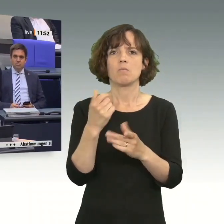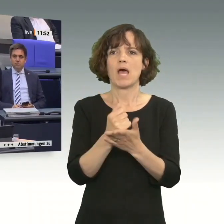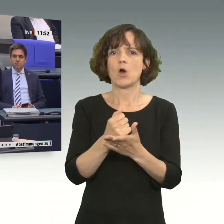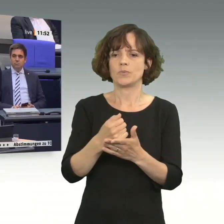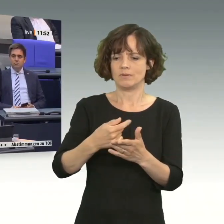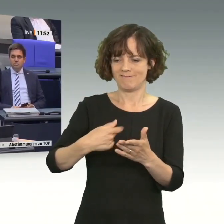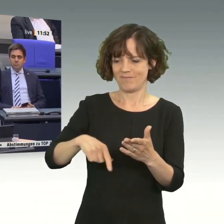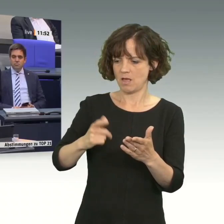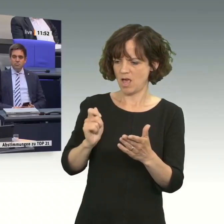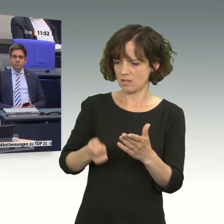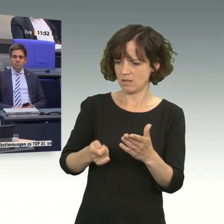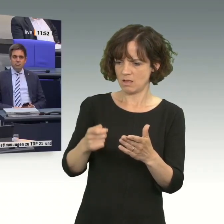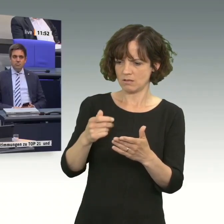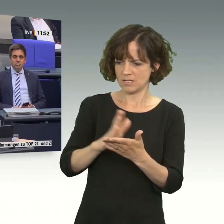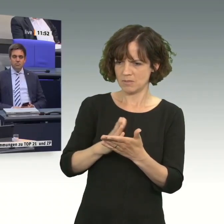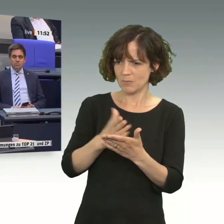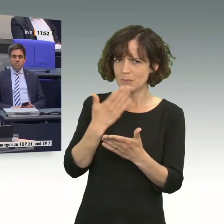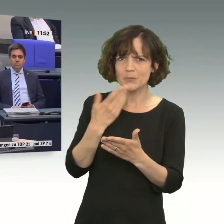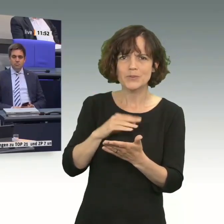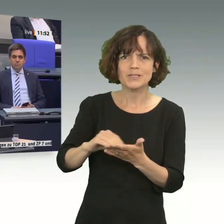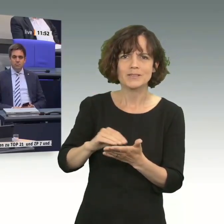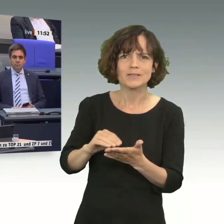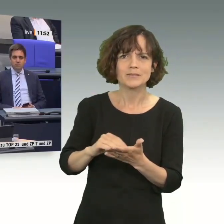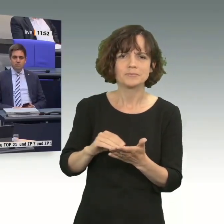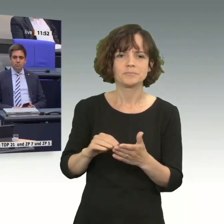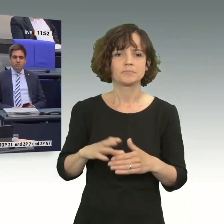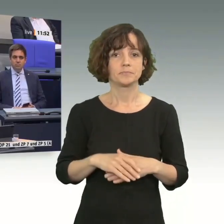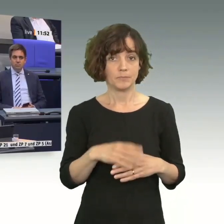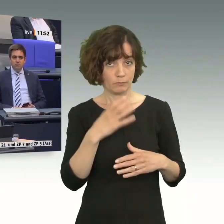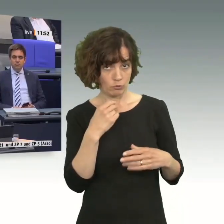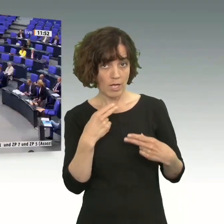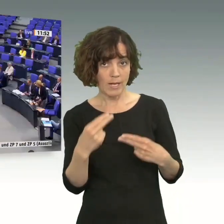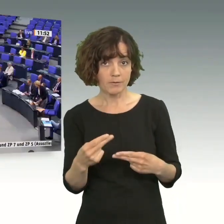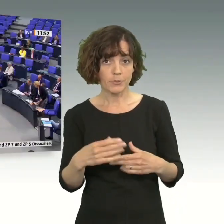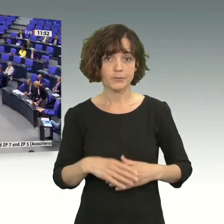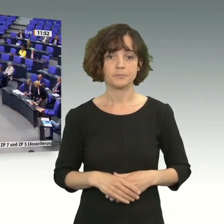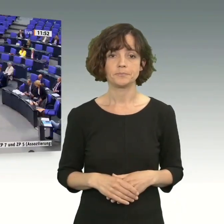reininterpretieren, was in diesem Antrag nicht drinsteht. Sie möchten antworten? Bitte schön.